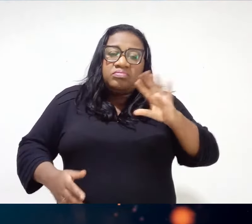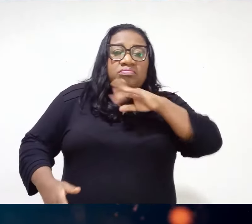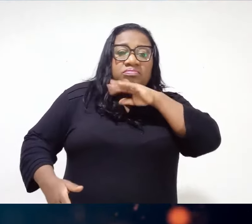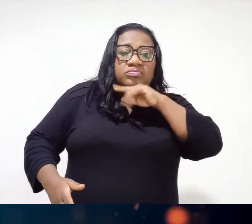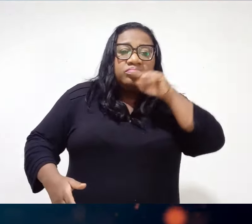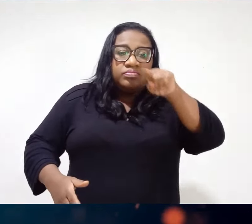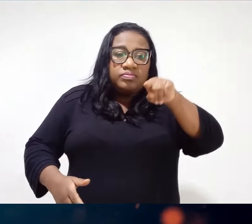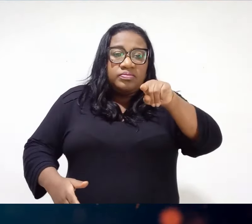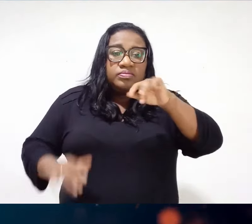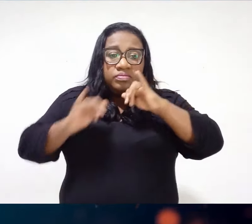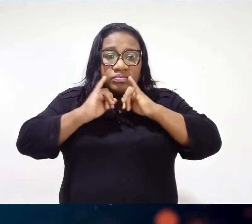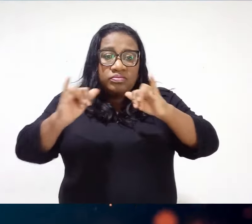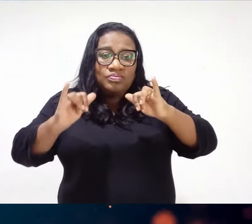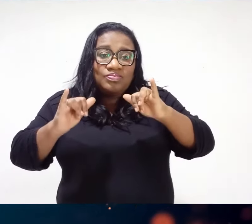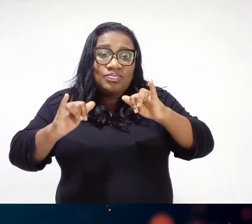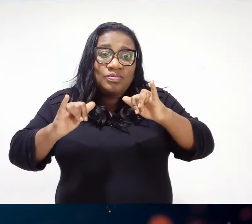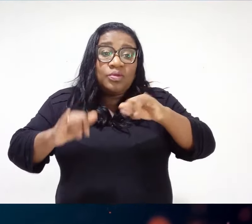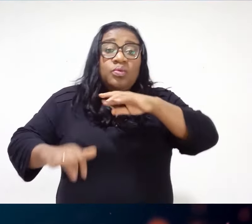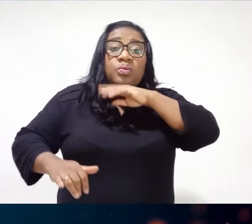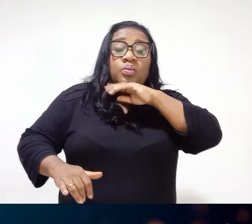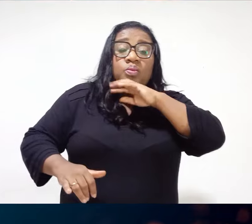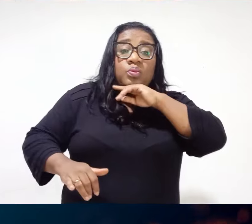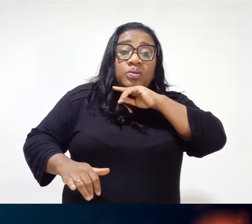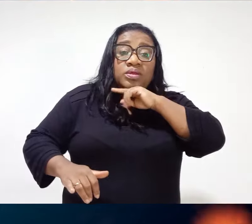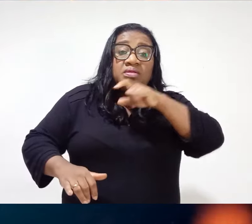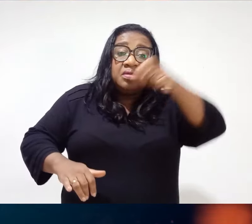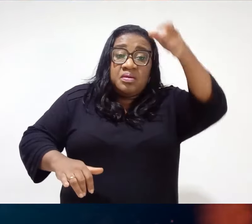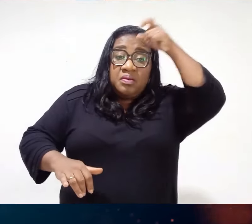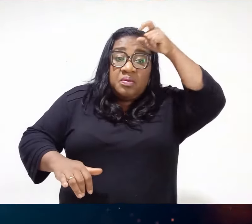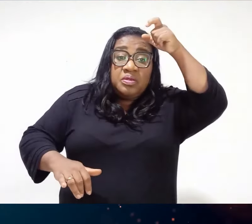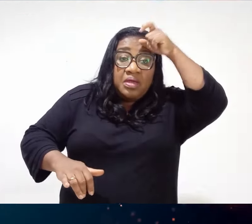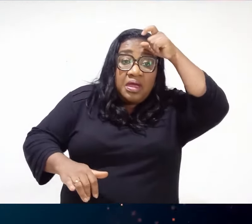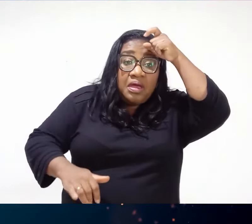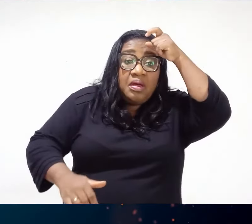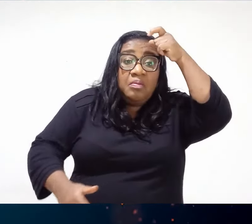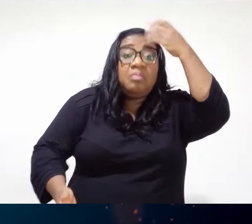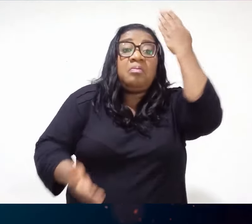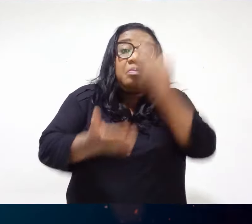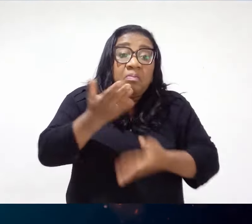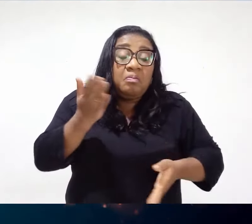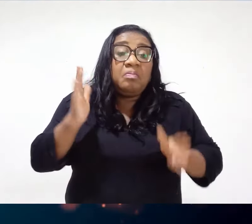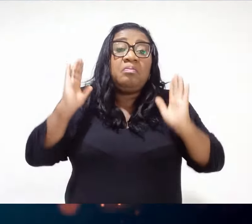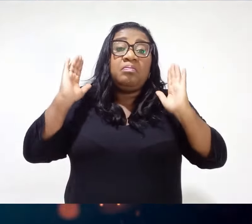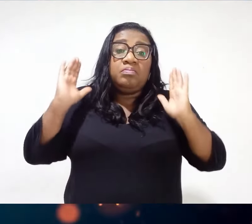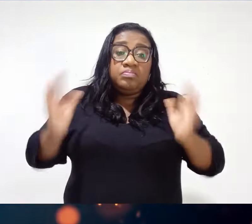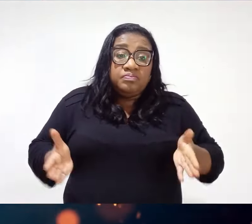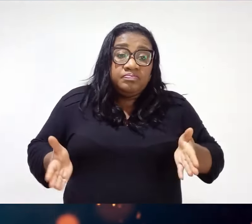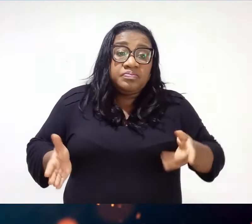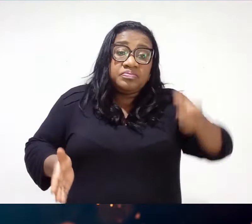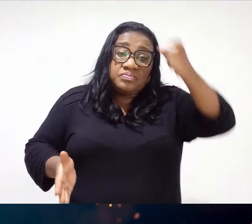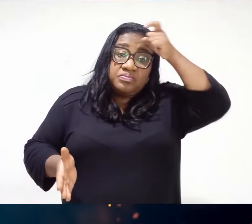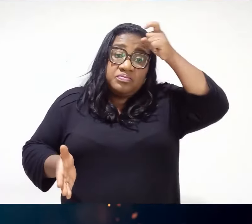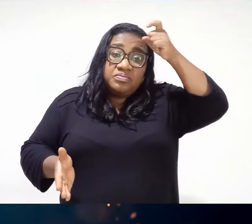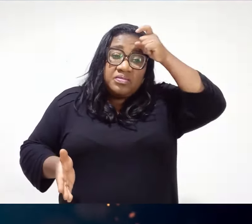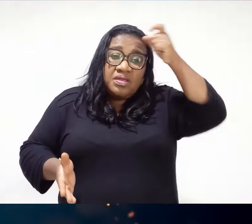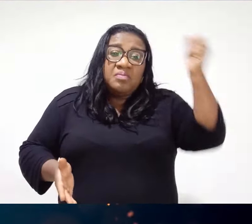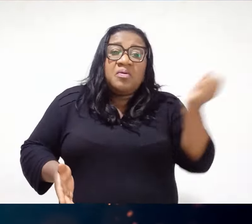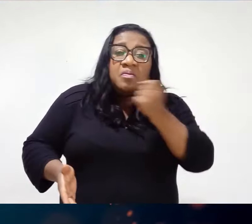Pois eu vou te dizer uma coisa, ruim tá pro capeta, capeta tá lascado, irmão Capeta foi zombar de Deus,